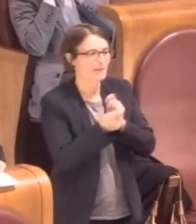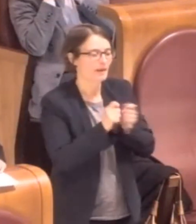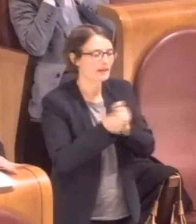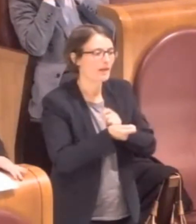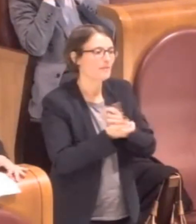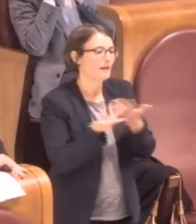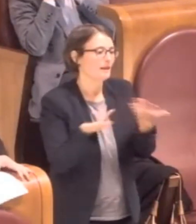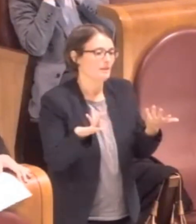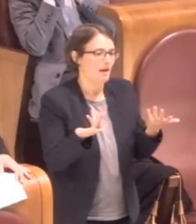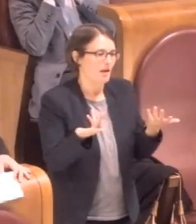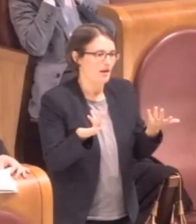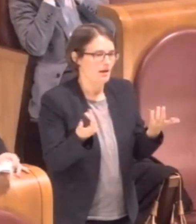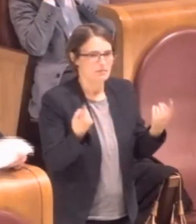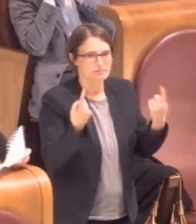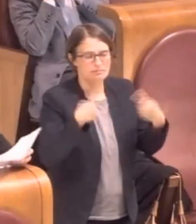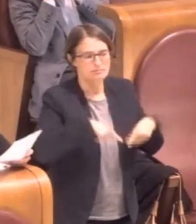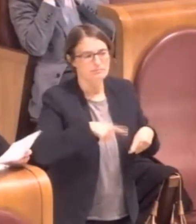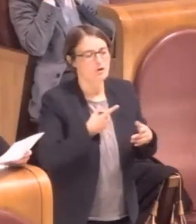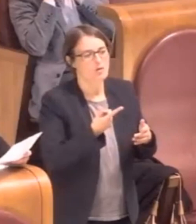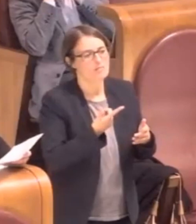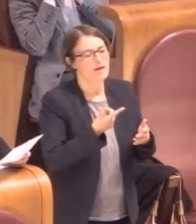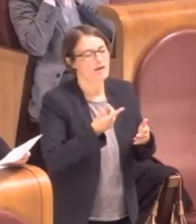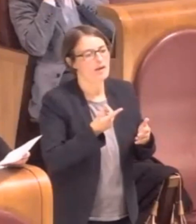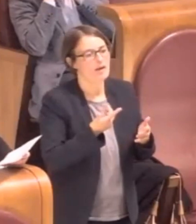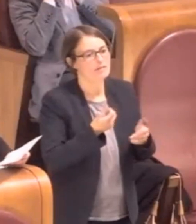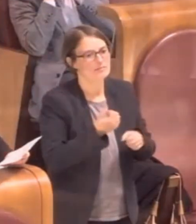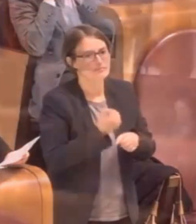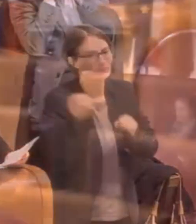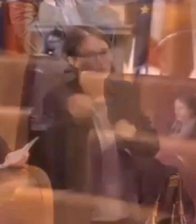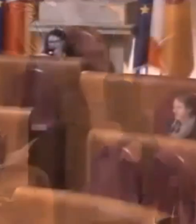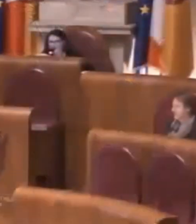questi sono i principali. Grazie Presidente. Grazie.